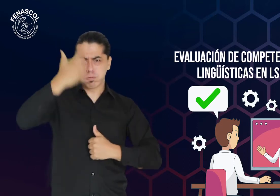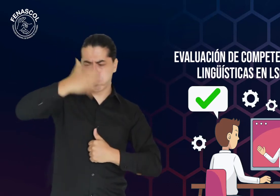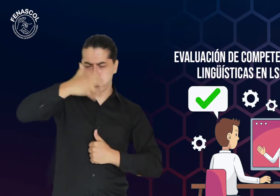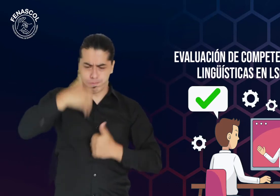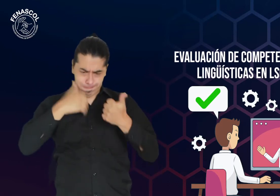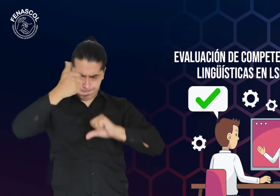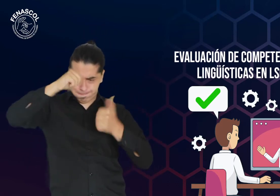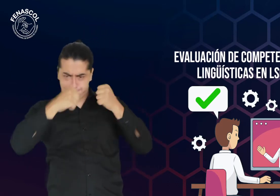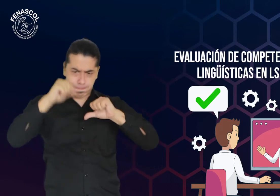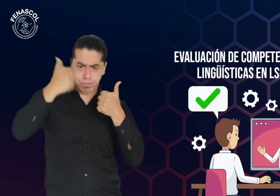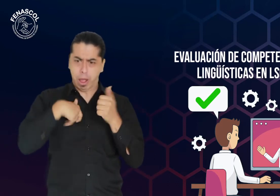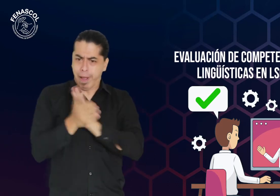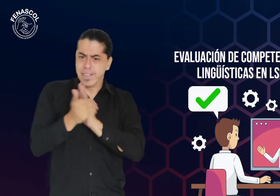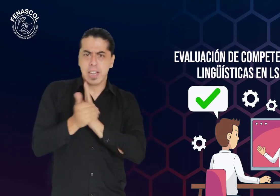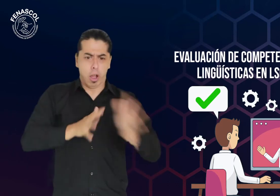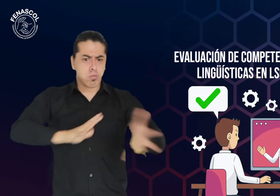en el curso que corresponda.